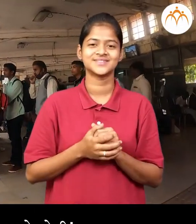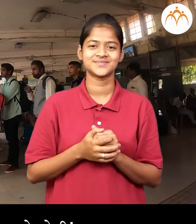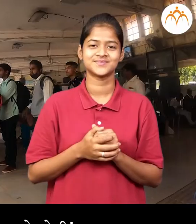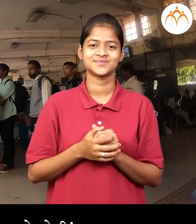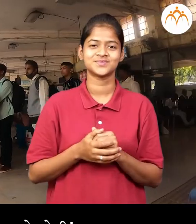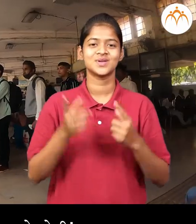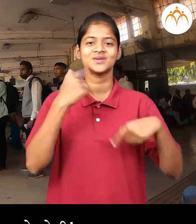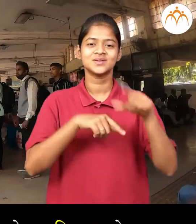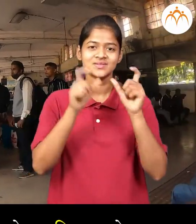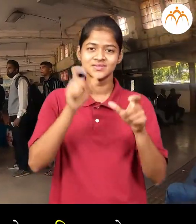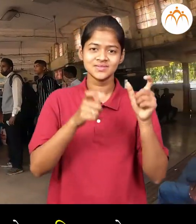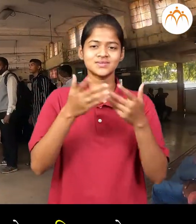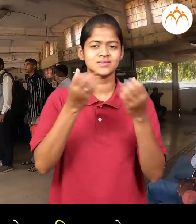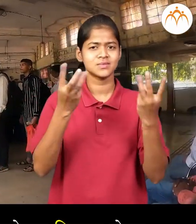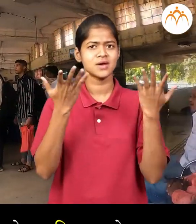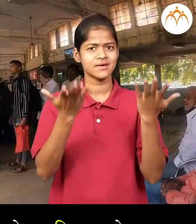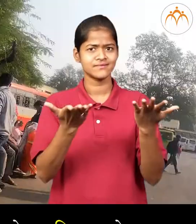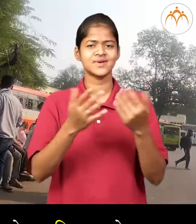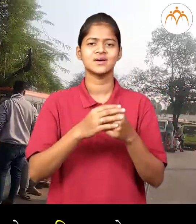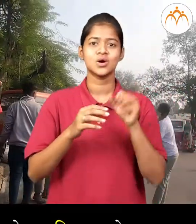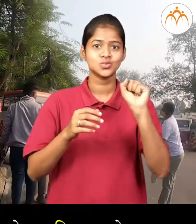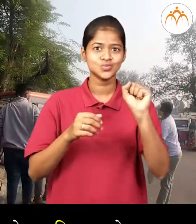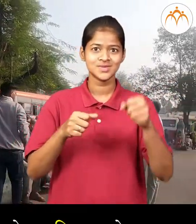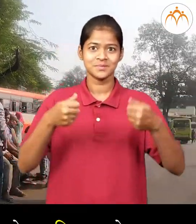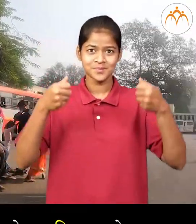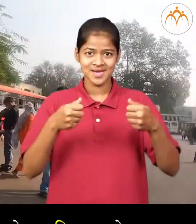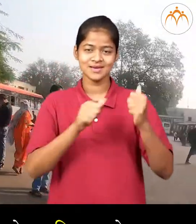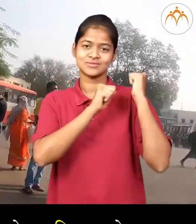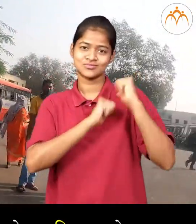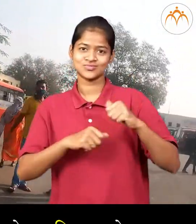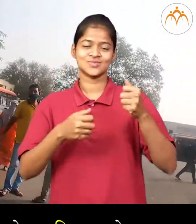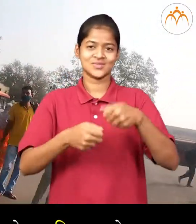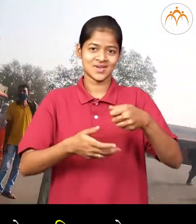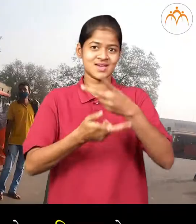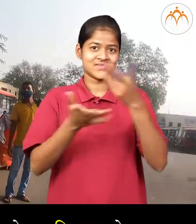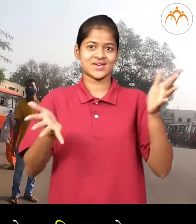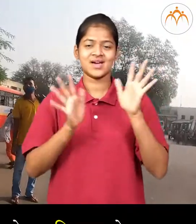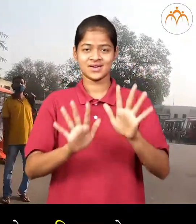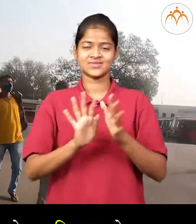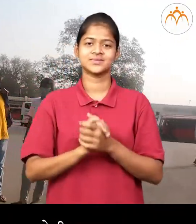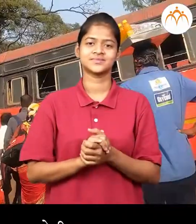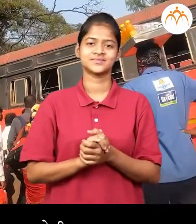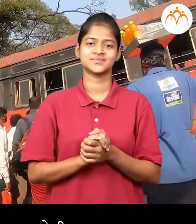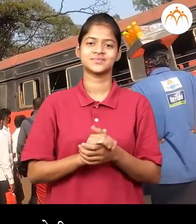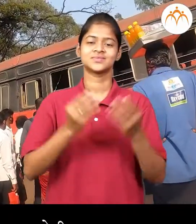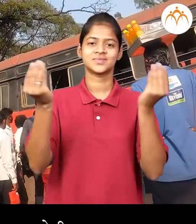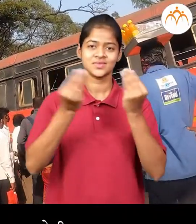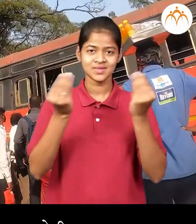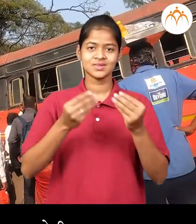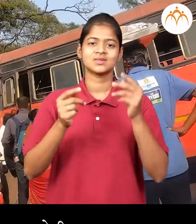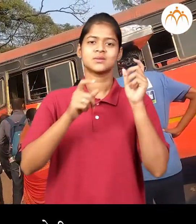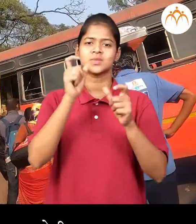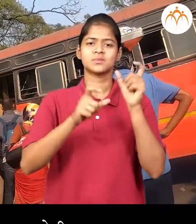मनस होती सगल्यांचा हातात सामानाचा मोठ मुठ्या पिश्वया होते काही मानस